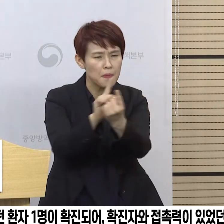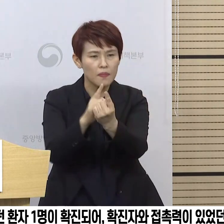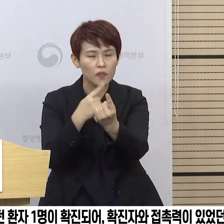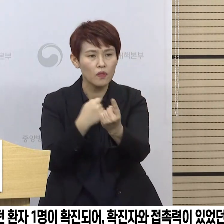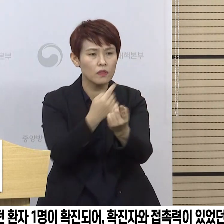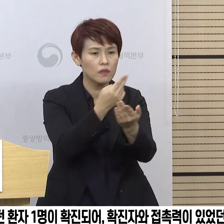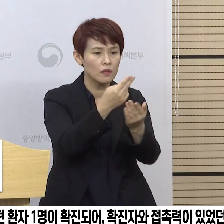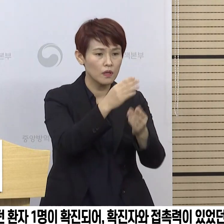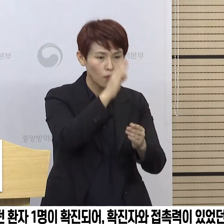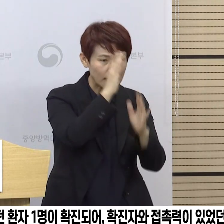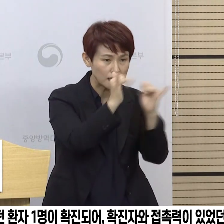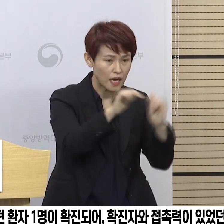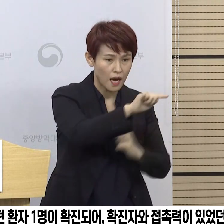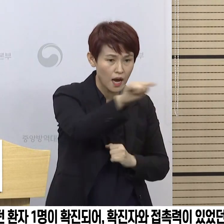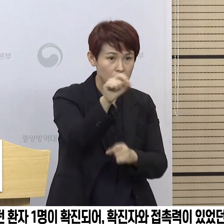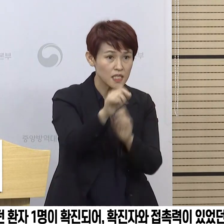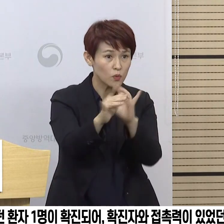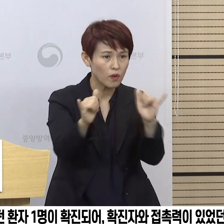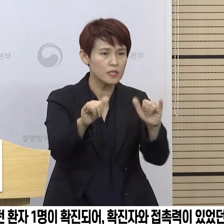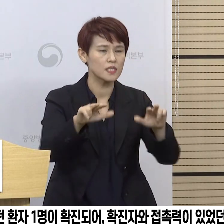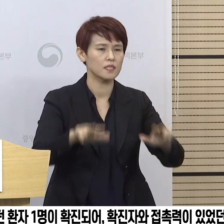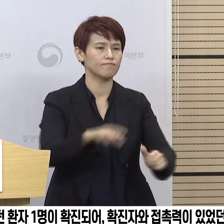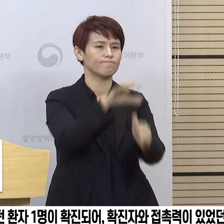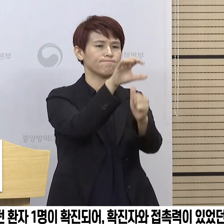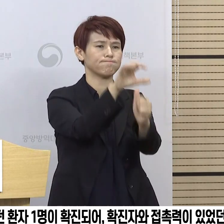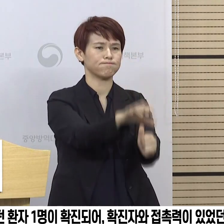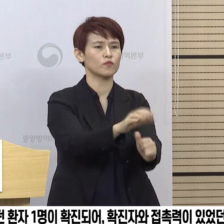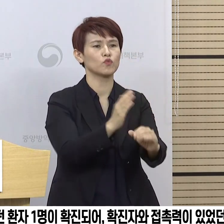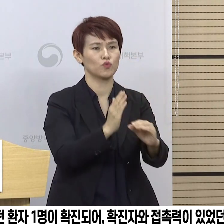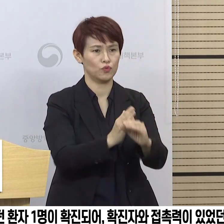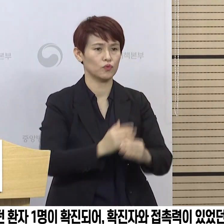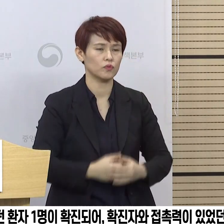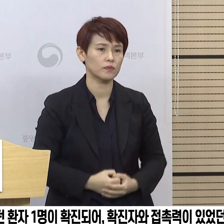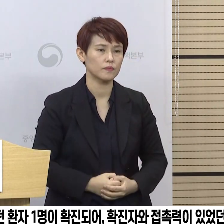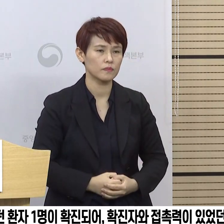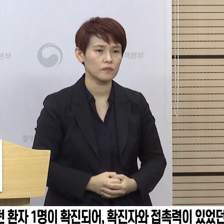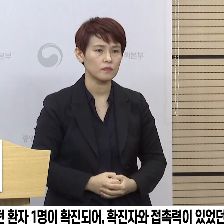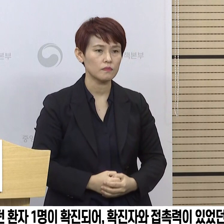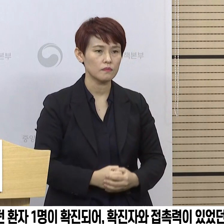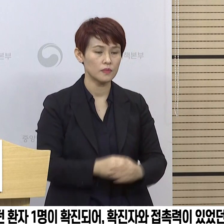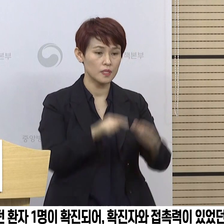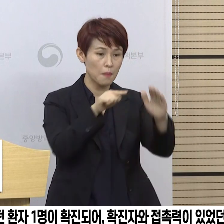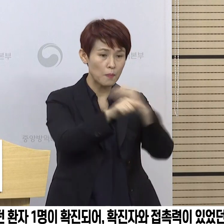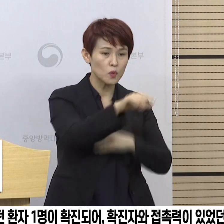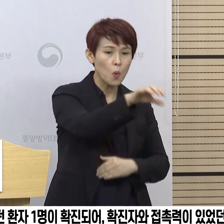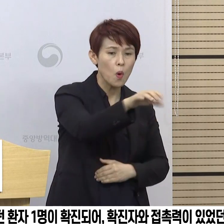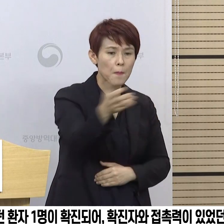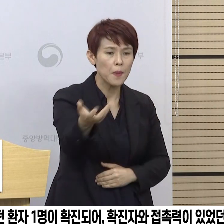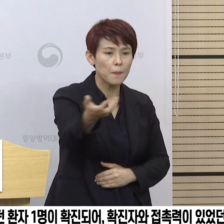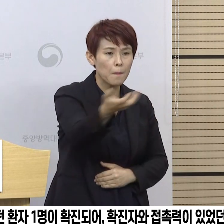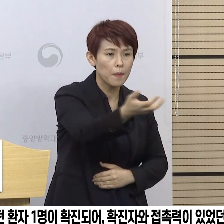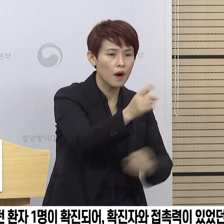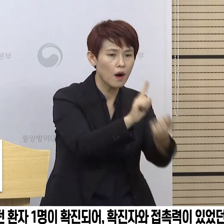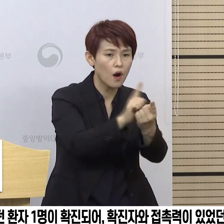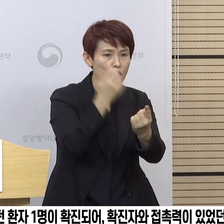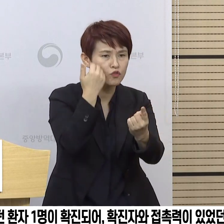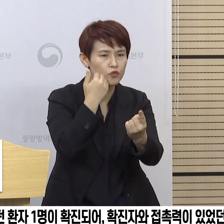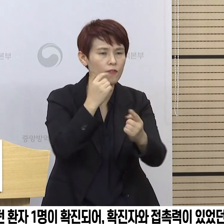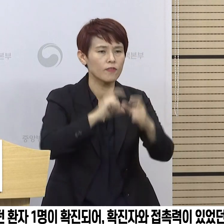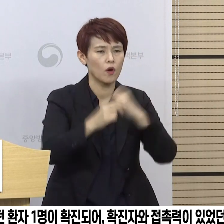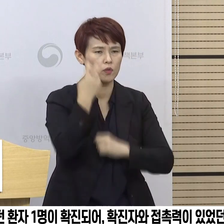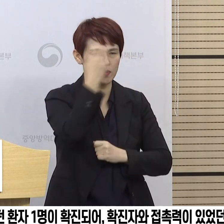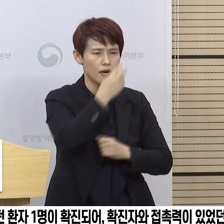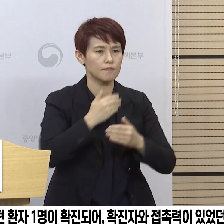그리고 다른 직원 등은 현재 격리 조치 중이고 방문한 장소나 접촉자에 대해서 추가 조사가